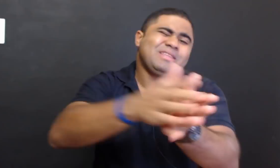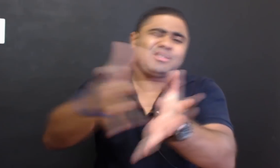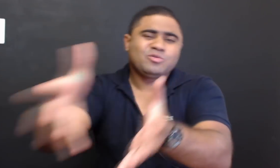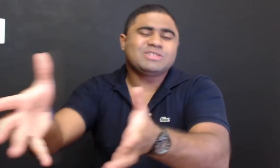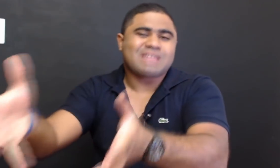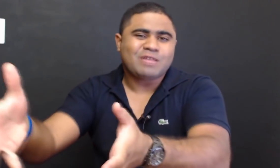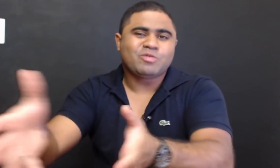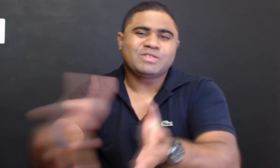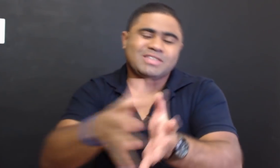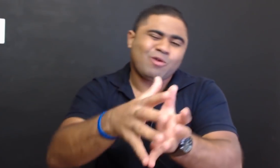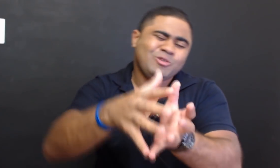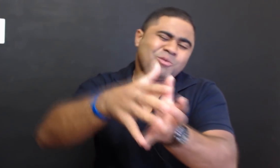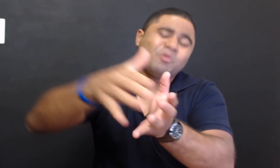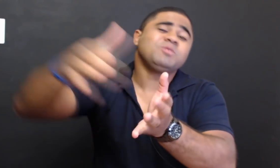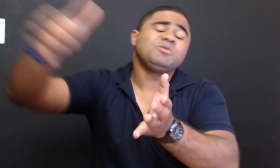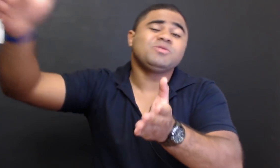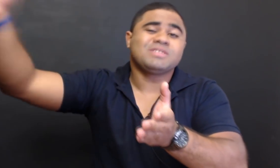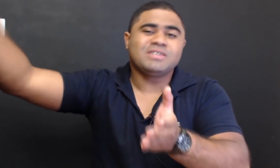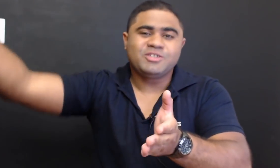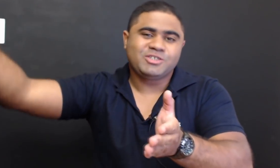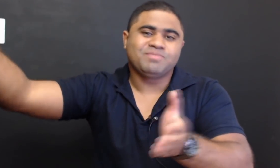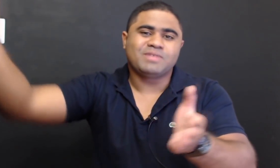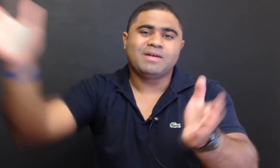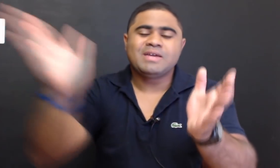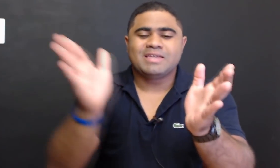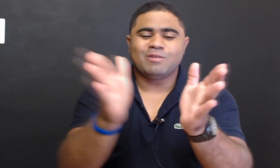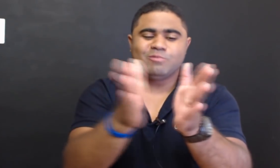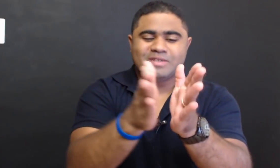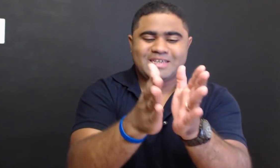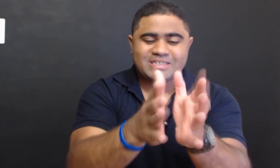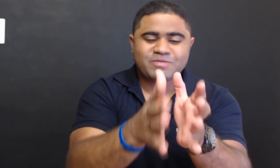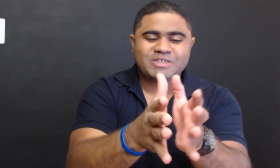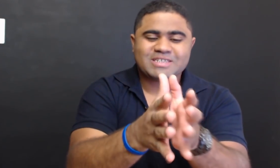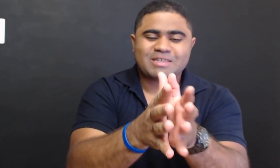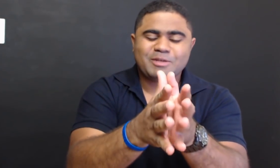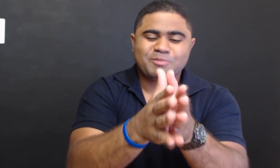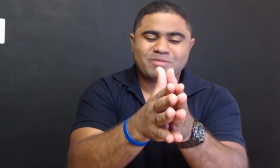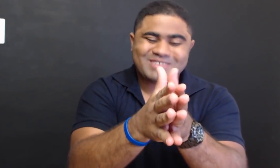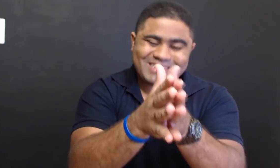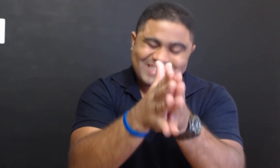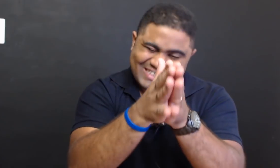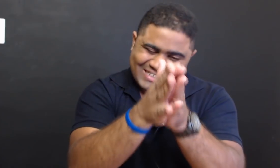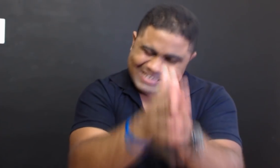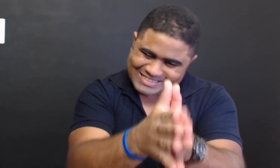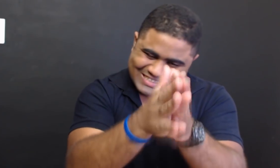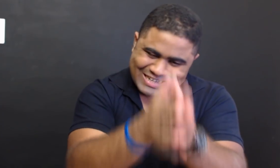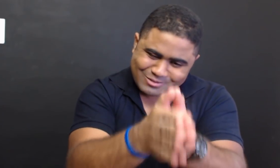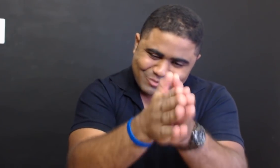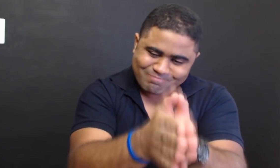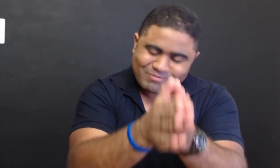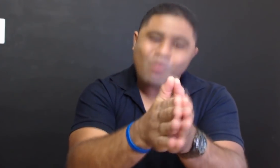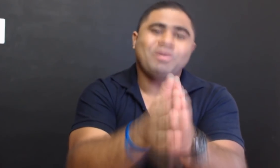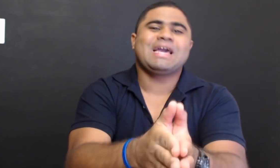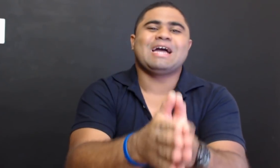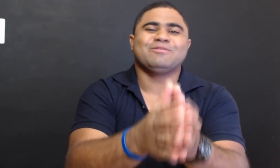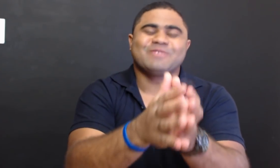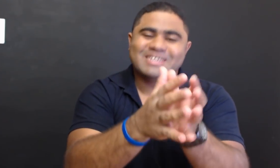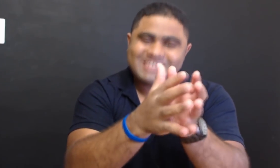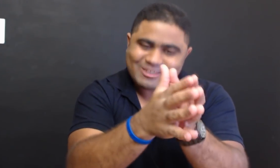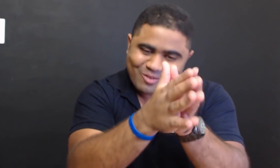dependendo do estado que você está hoje, é uma coisa muito distante, tá, então, esse vídeo é exatamente para você que está naquele estado complicado, aquele estado